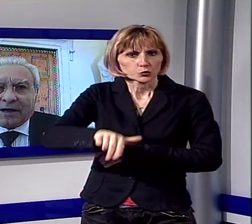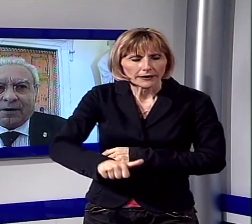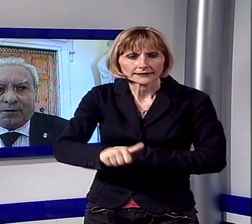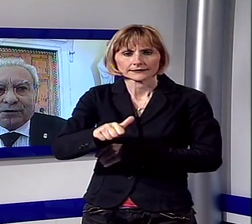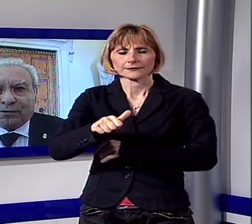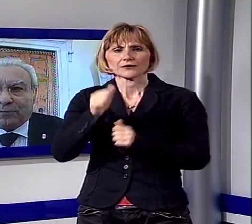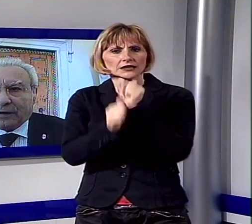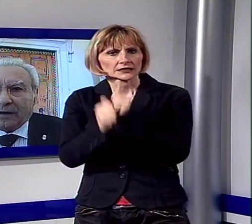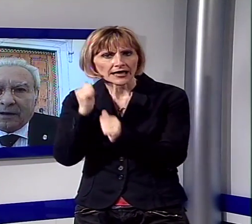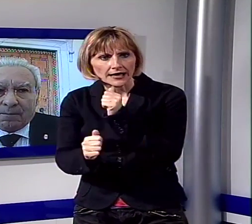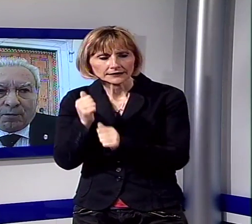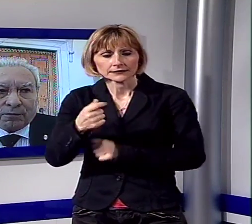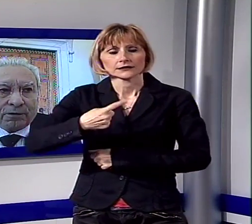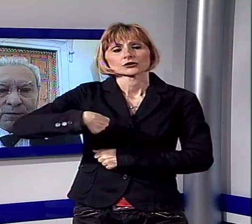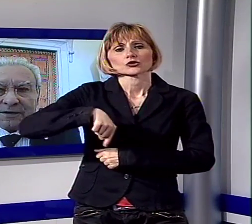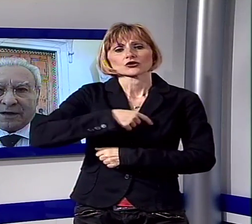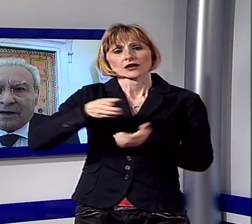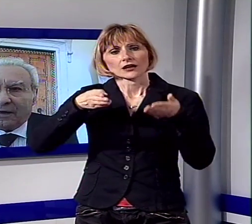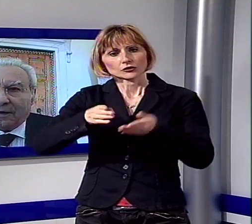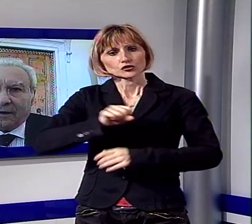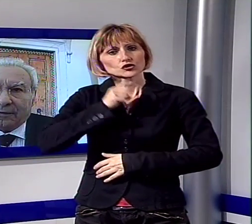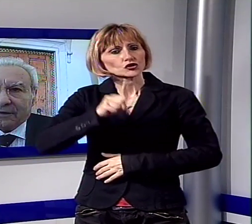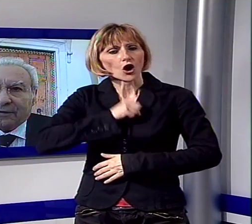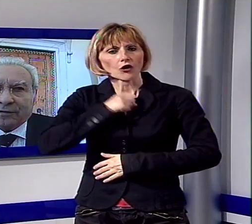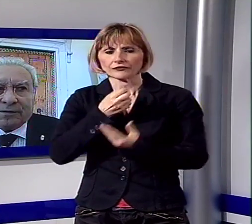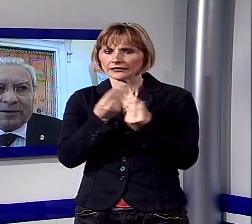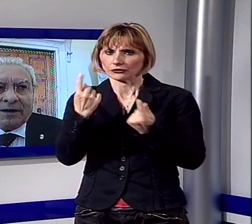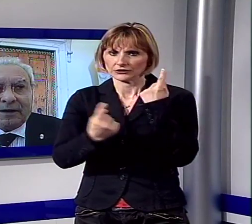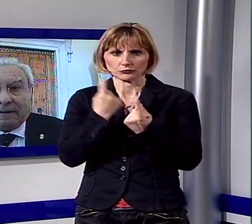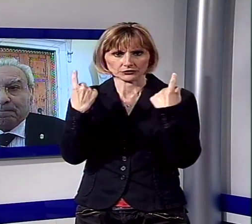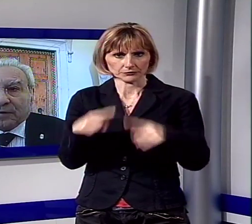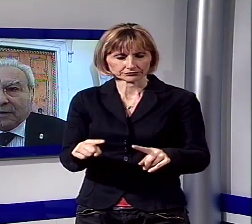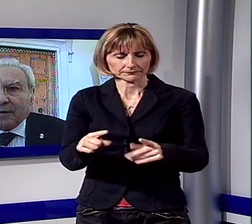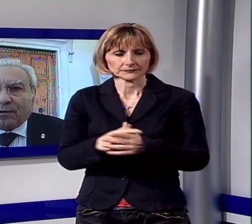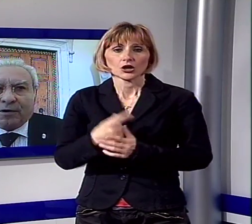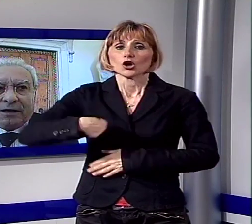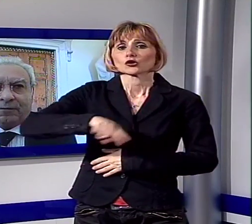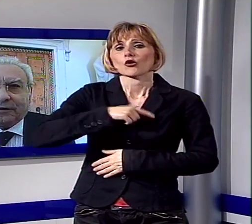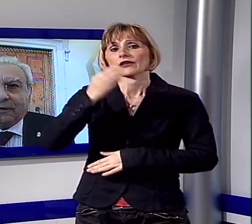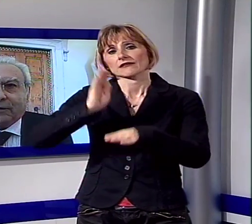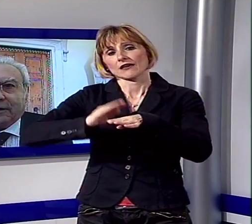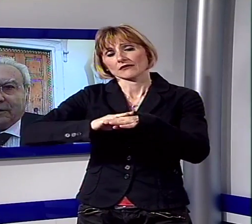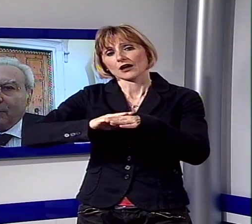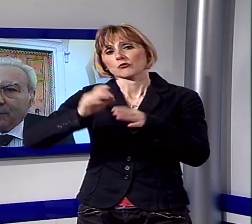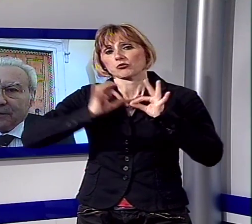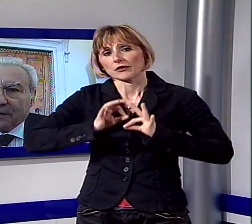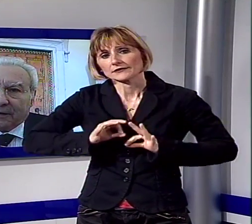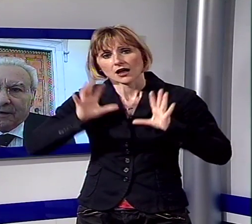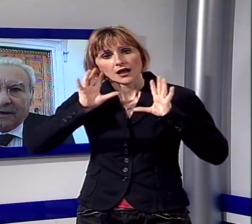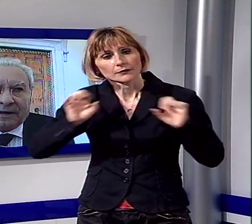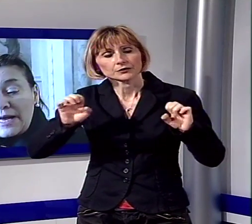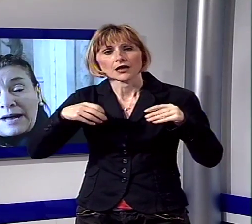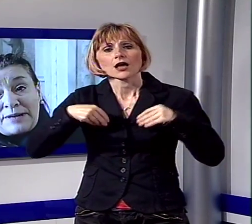categoria oggi soffre molto di questa situazione. Chiediamo che le forze dell'ordine siano più